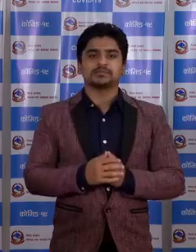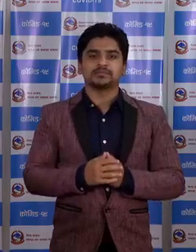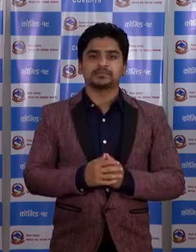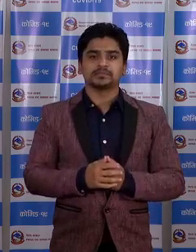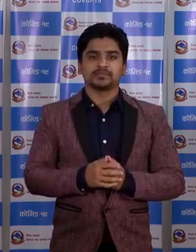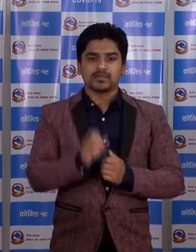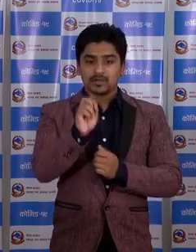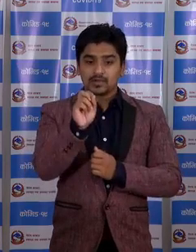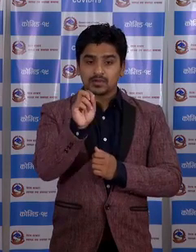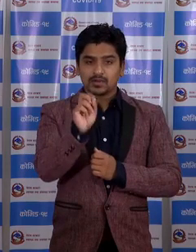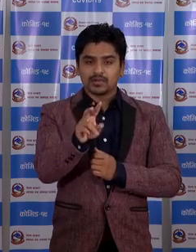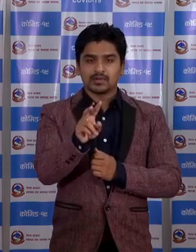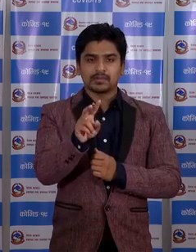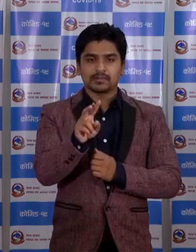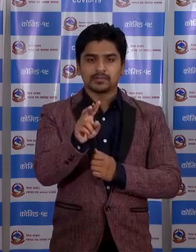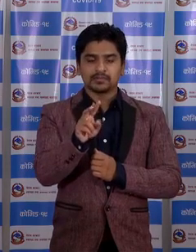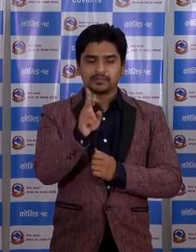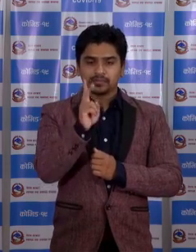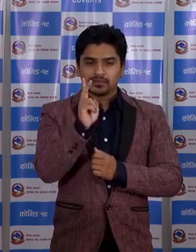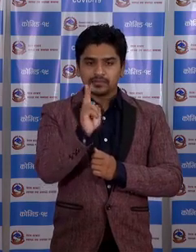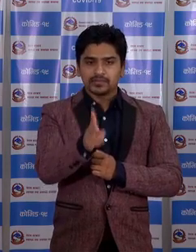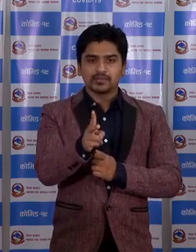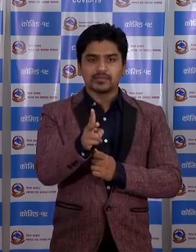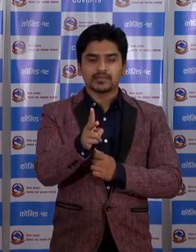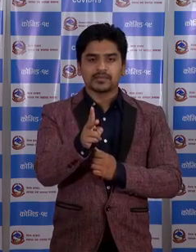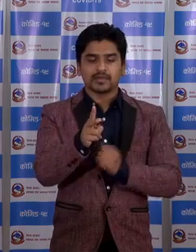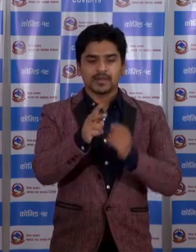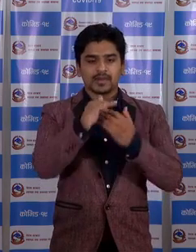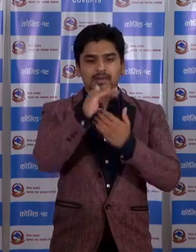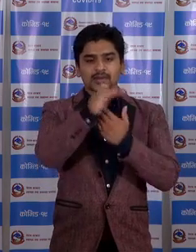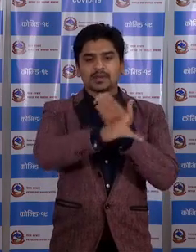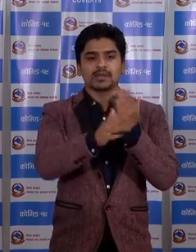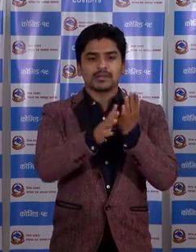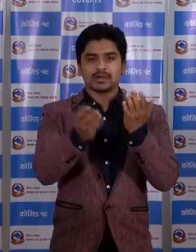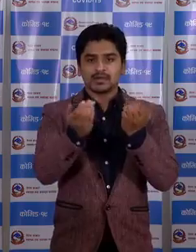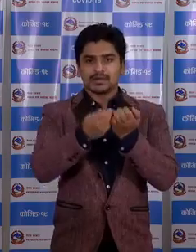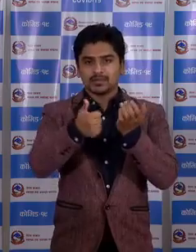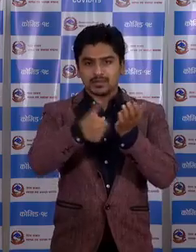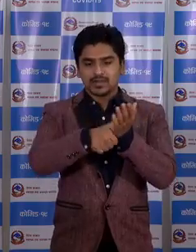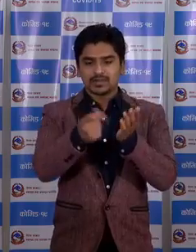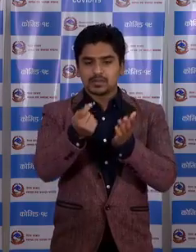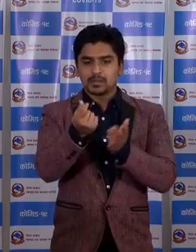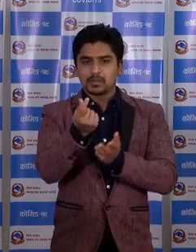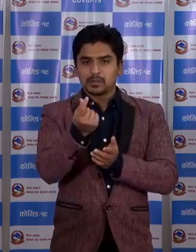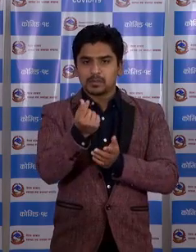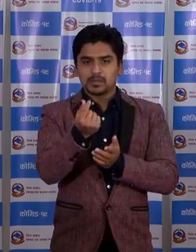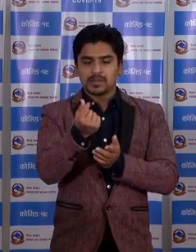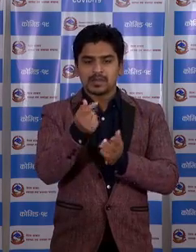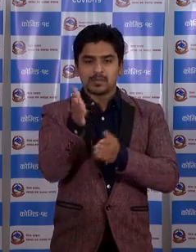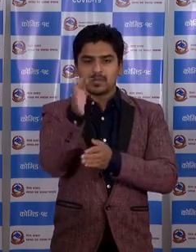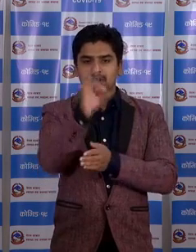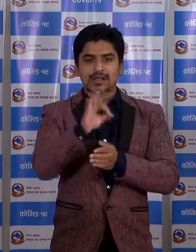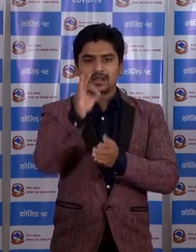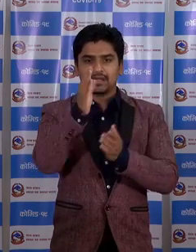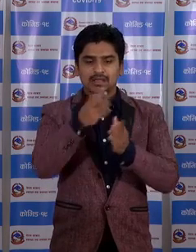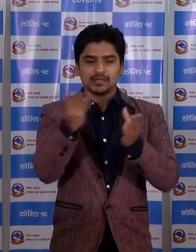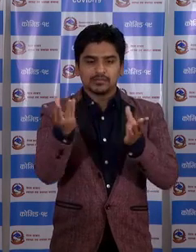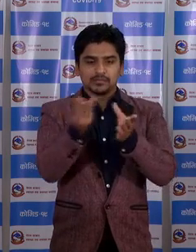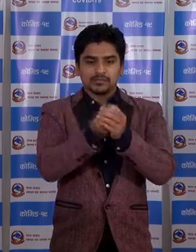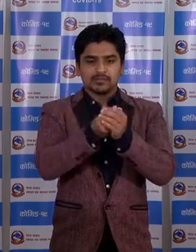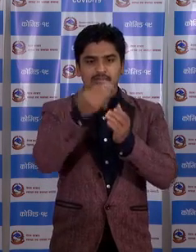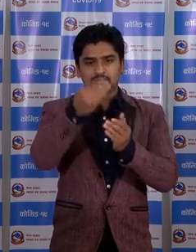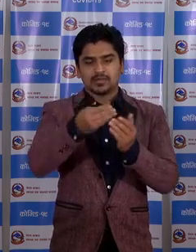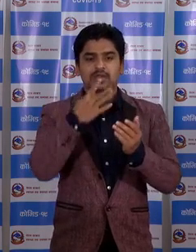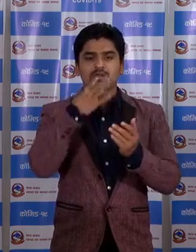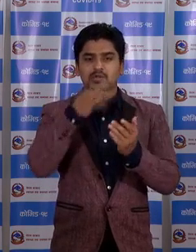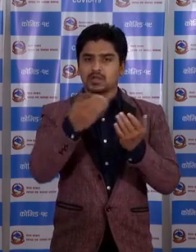तर तेव विदिवाट गरिने परिक्षेन को सुलक मंत्रालायले एक रुप्ता हुने गरि